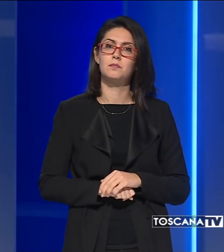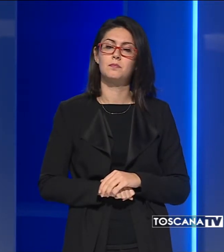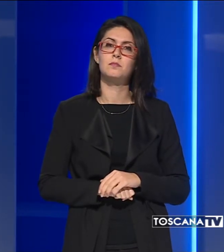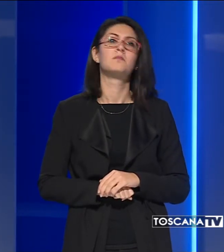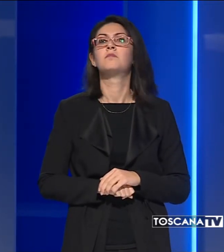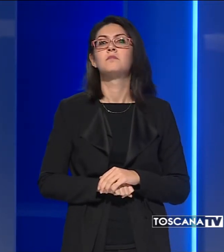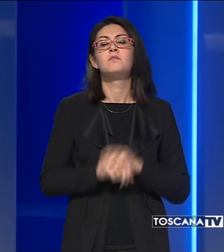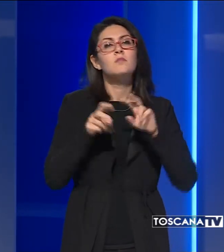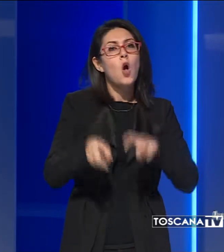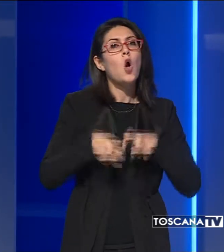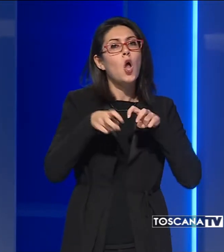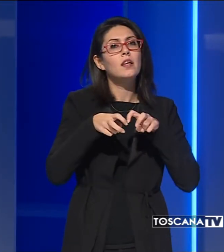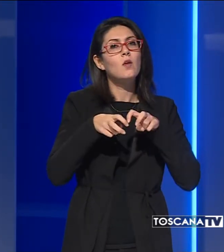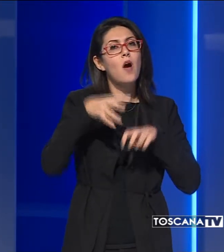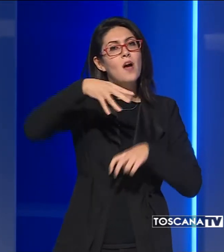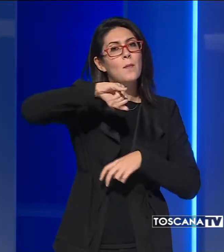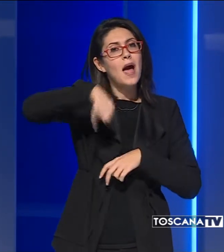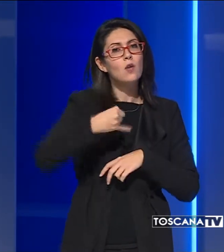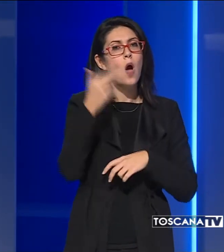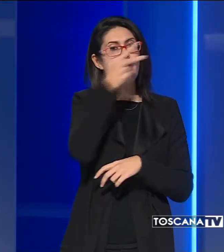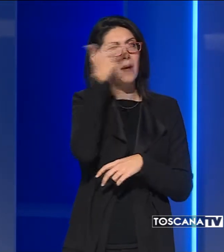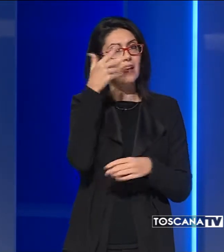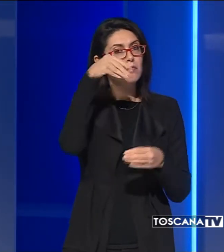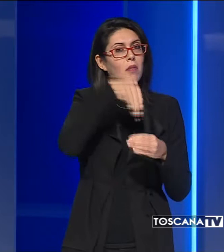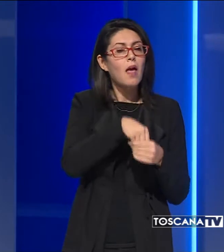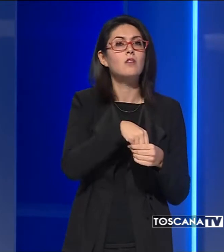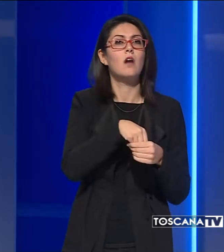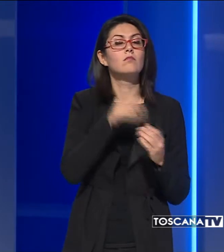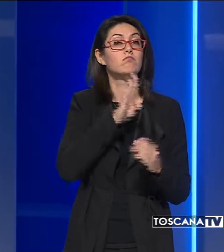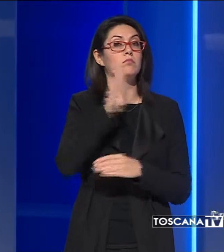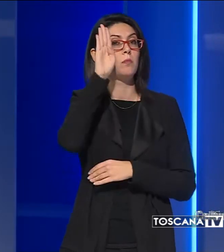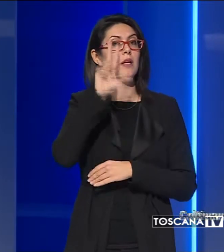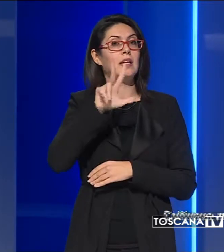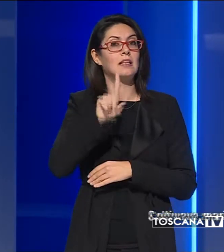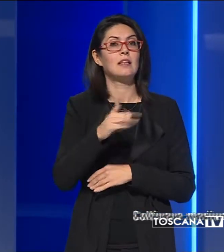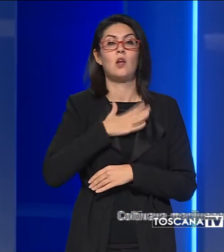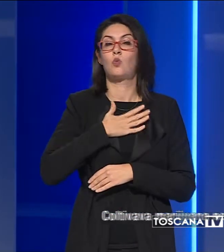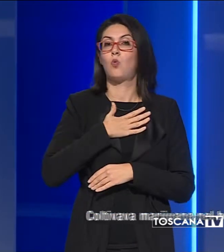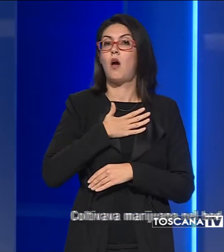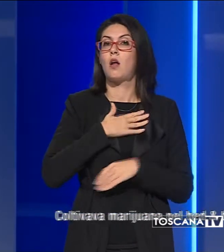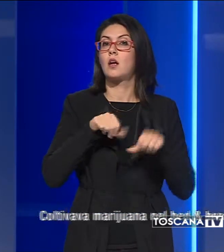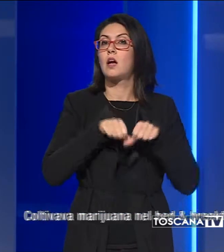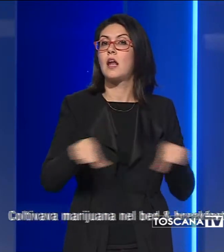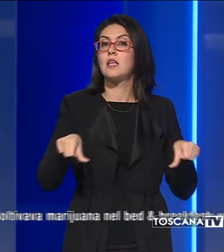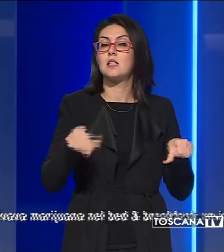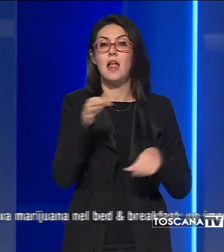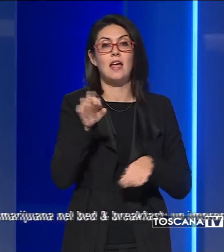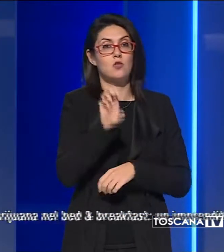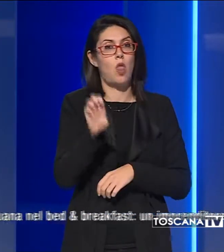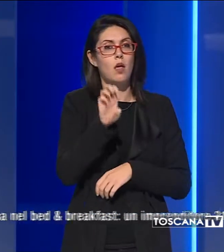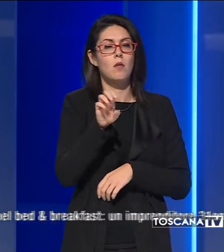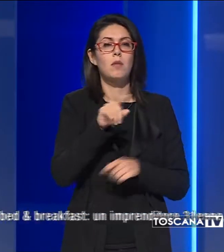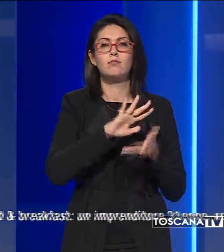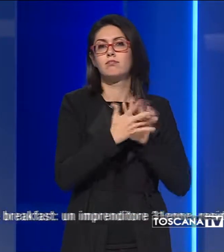Coltivava marijuana nel bed and breakfast. Un imprenditore di 31 anni, residente all'Isola d'Elba, è stato